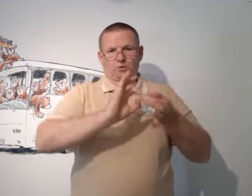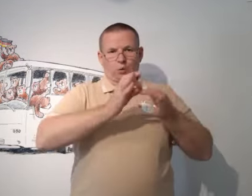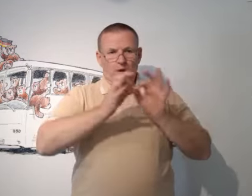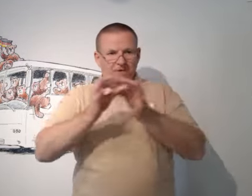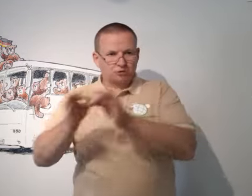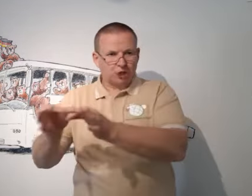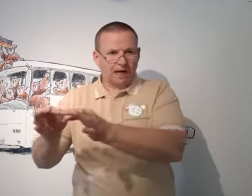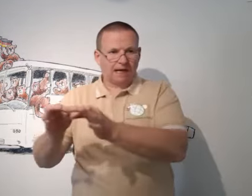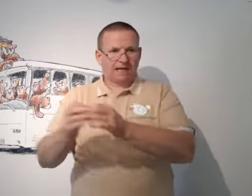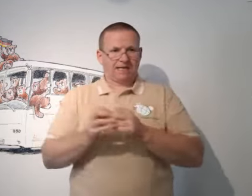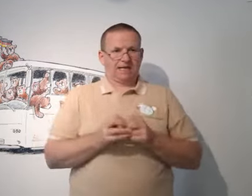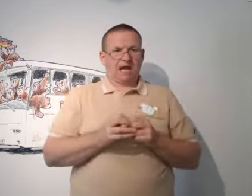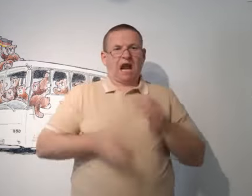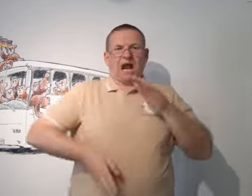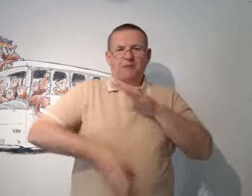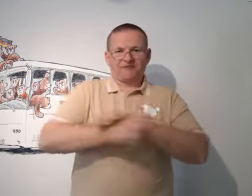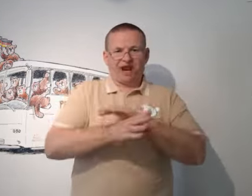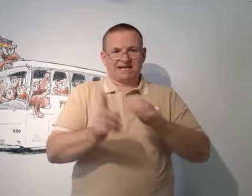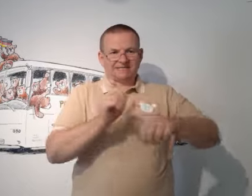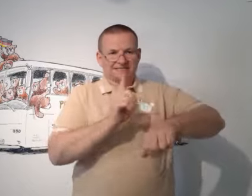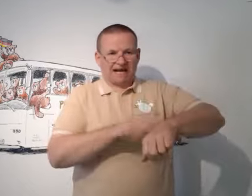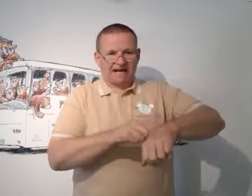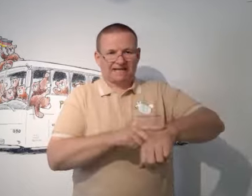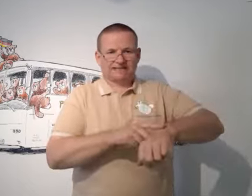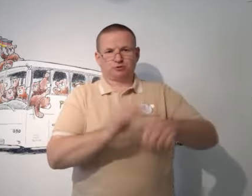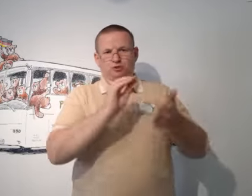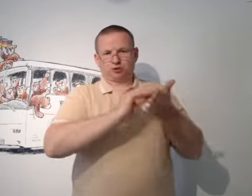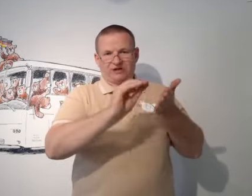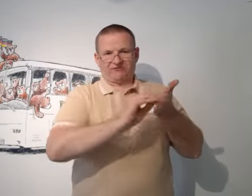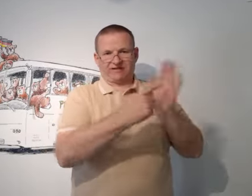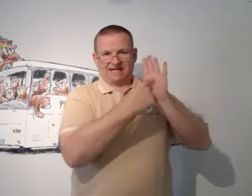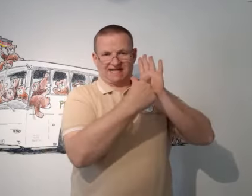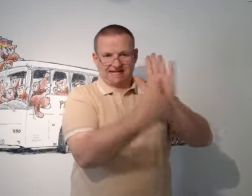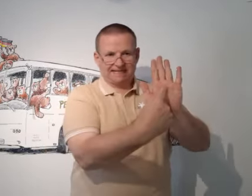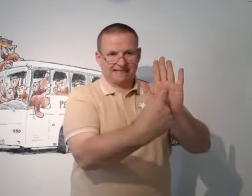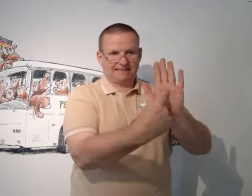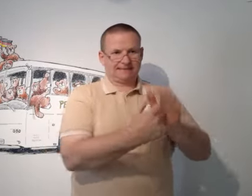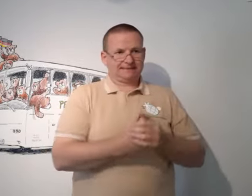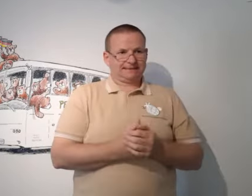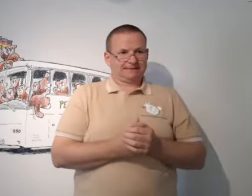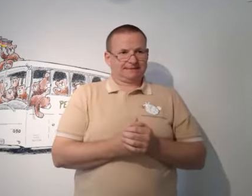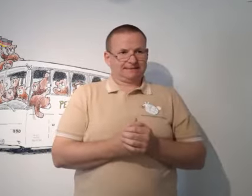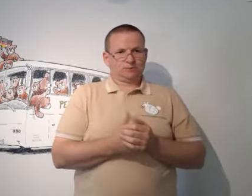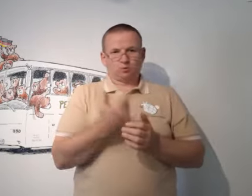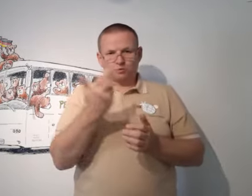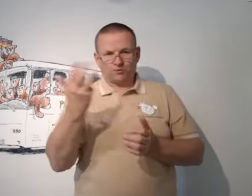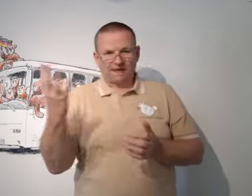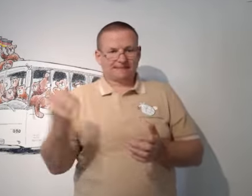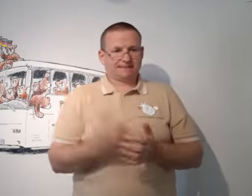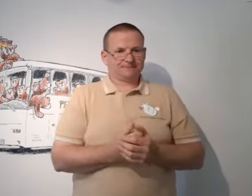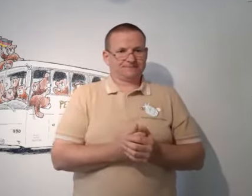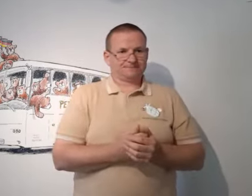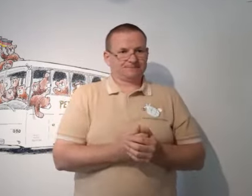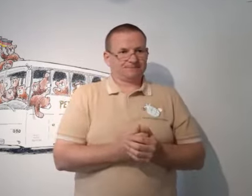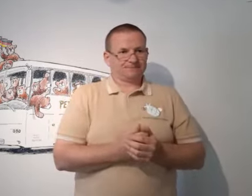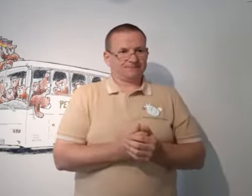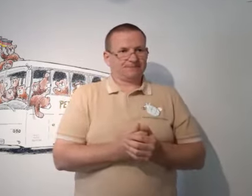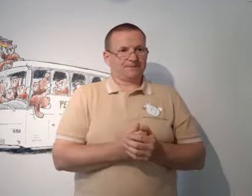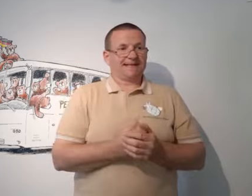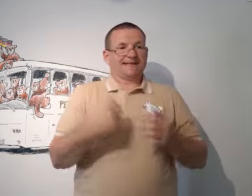Führungen gedäumetscht, Abfahrtszeiten gibt es schriftlich und so